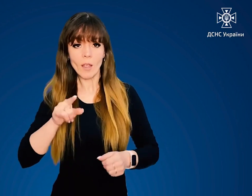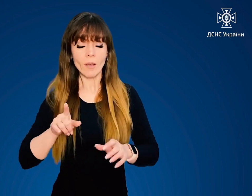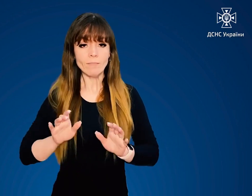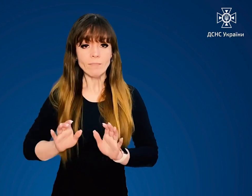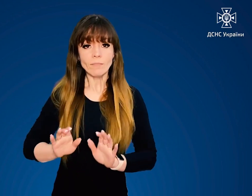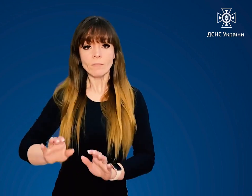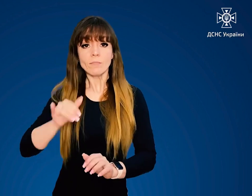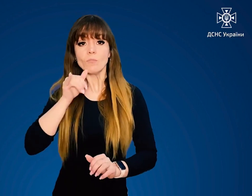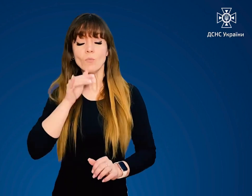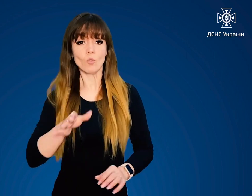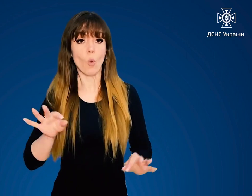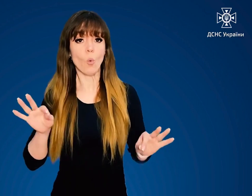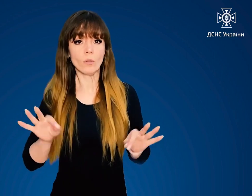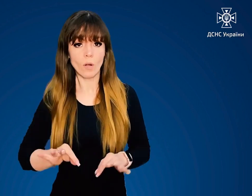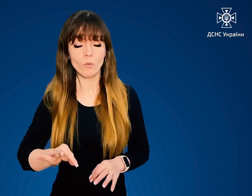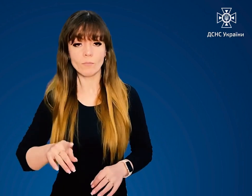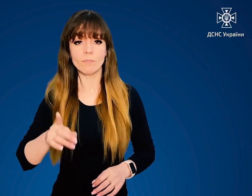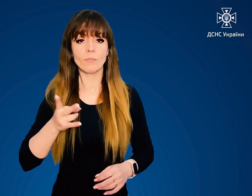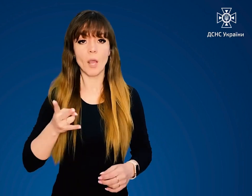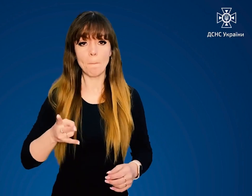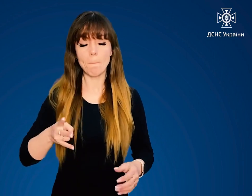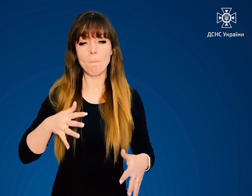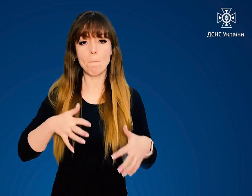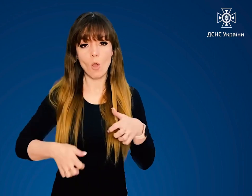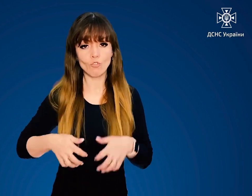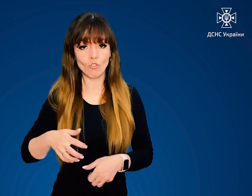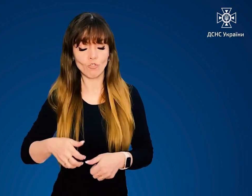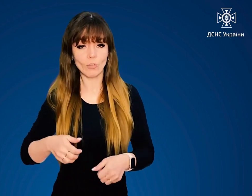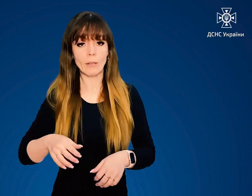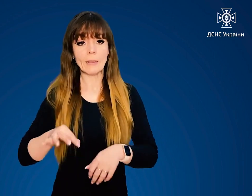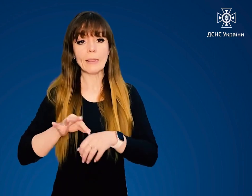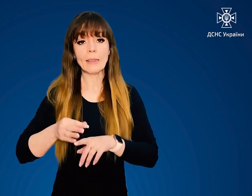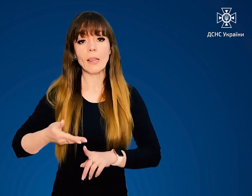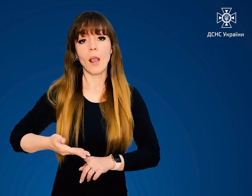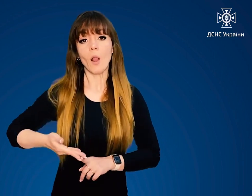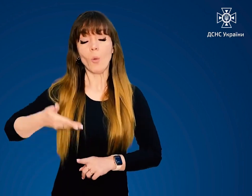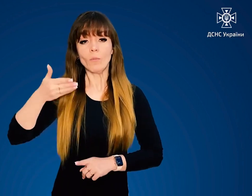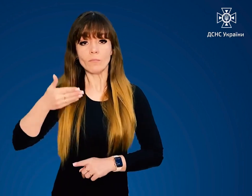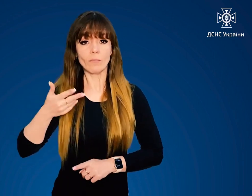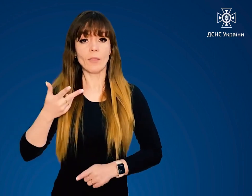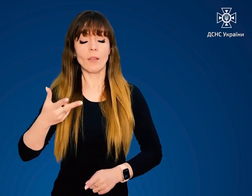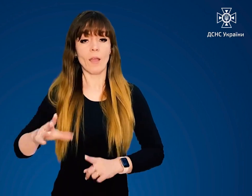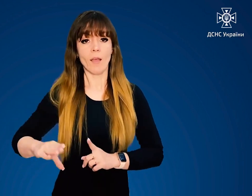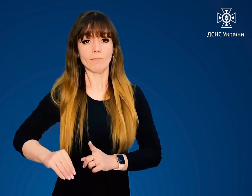неможливо одразу, розпочніть масажувати ділянку тіла вище затиснутої.